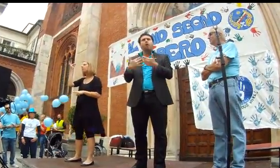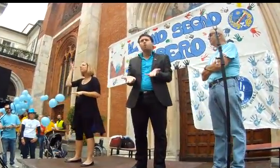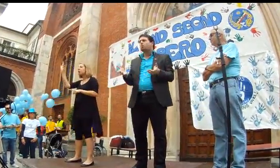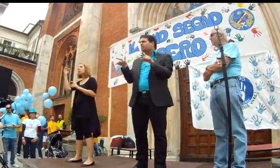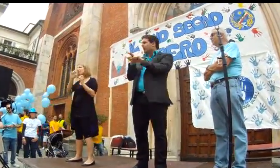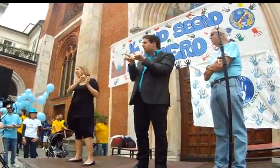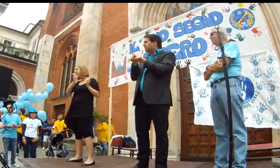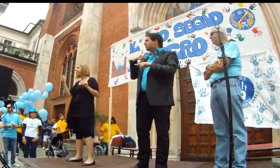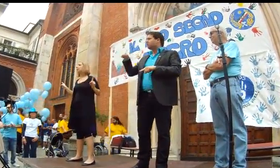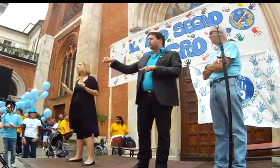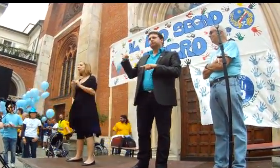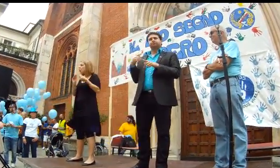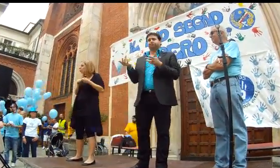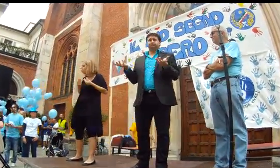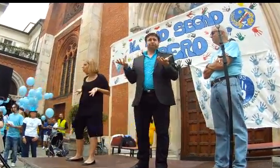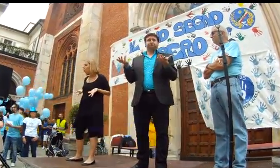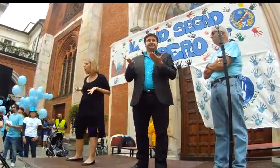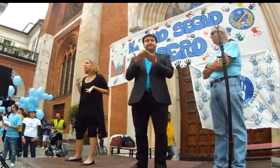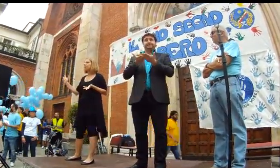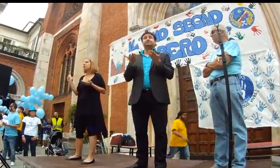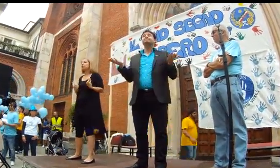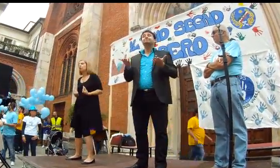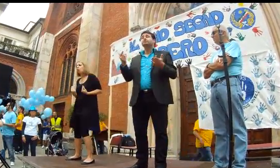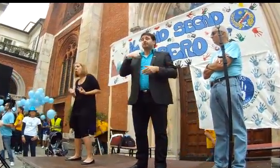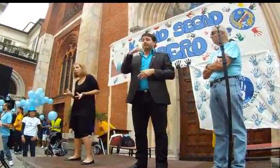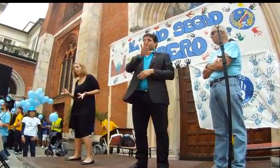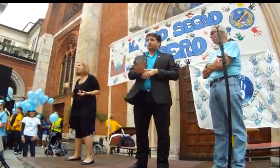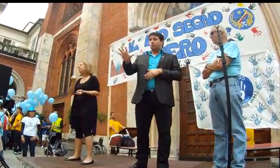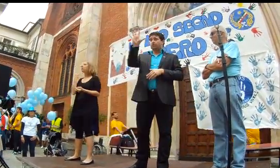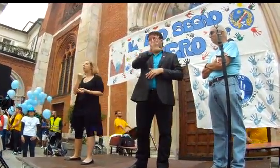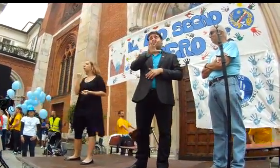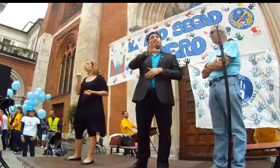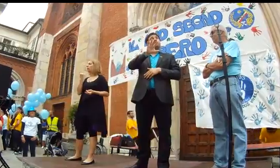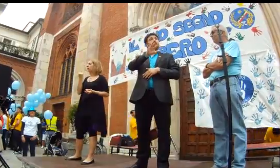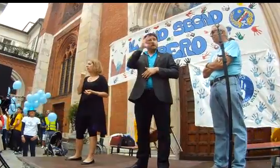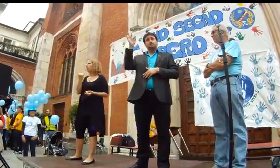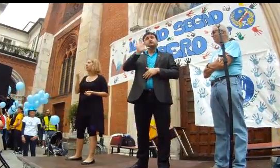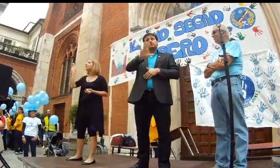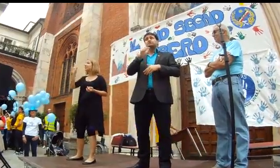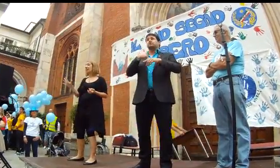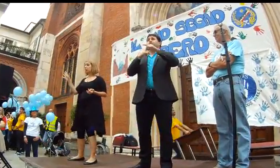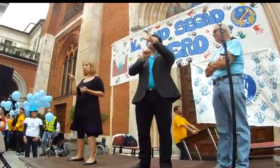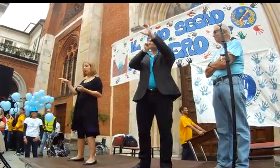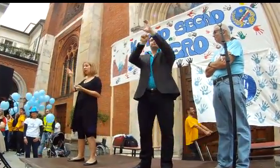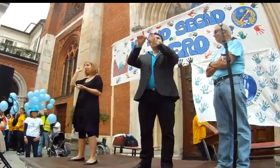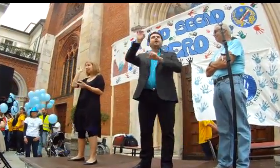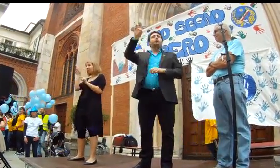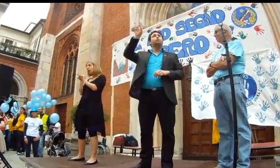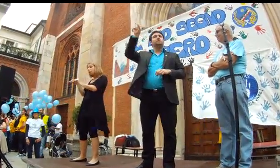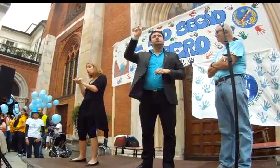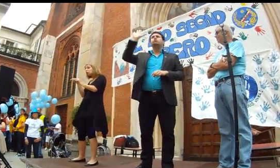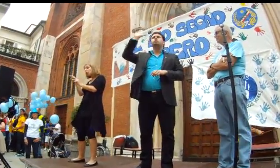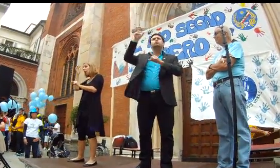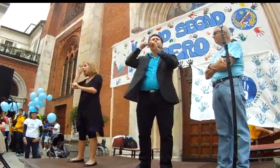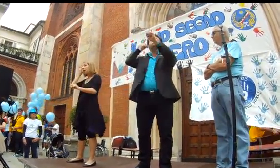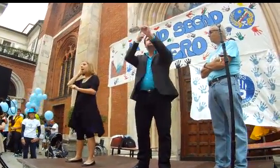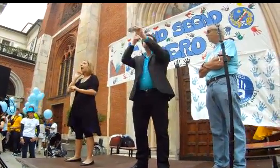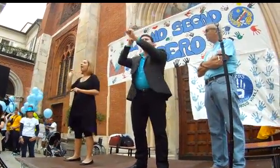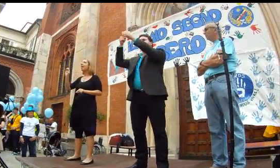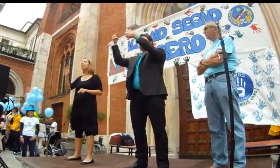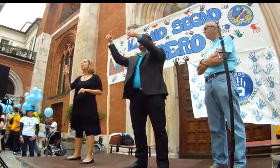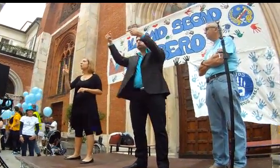obiettivi, anche in Francia abbiamo gli stessi obiettivi, abbiamo tanti obiettivi e risolverli è facile